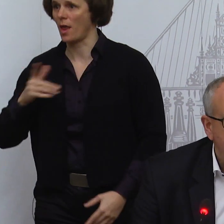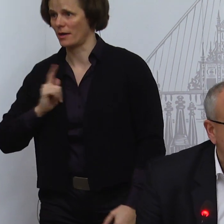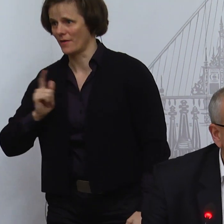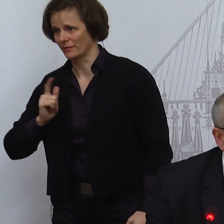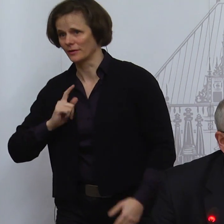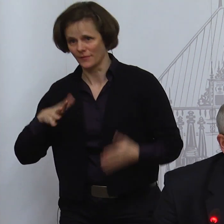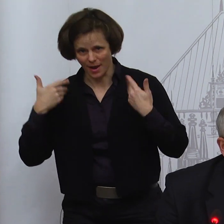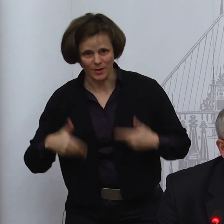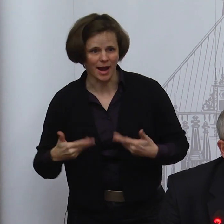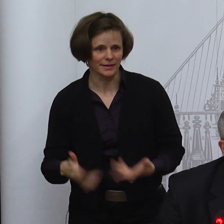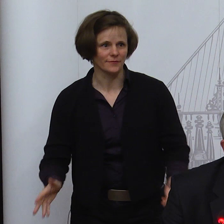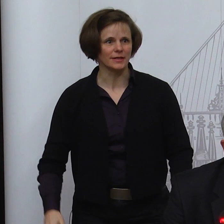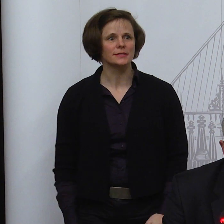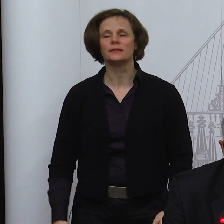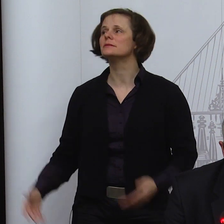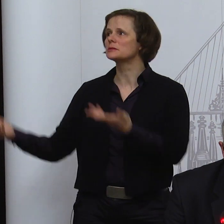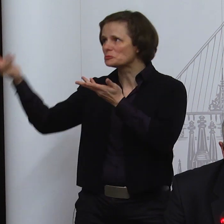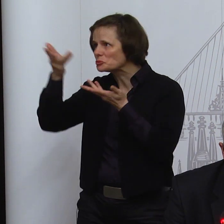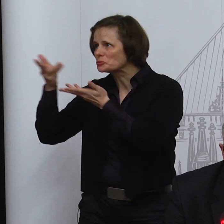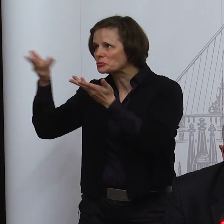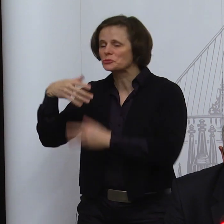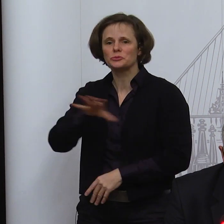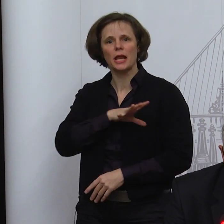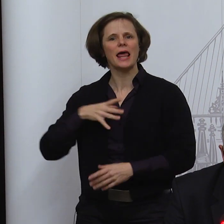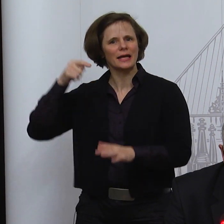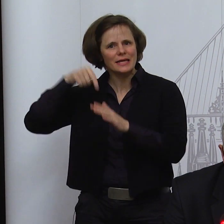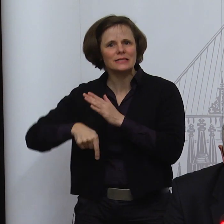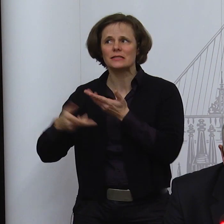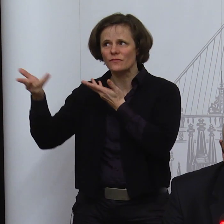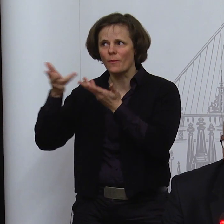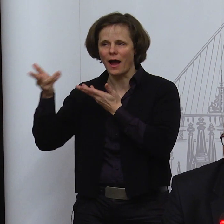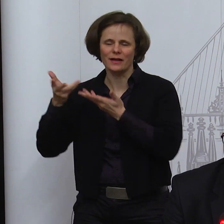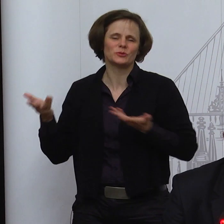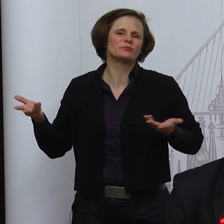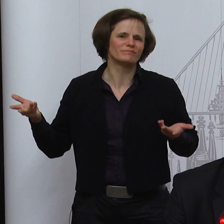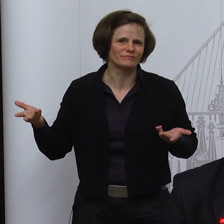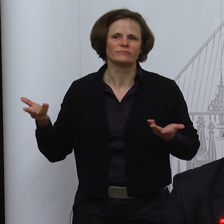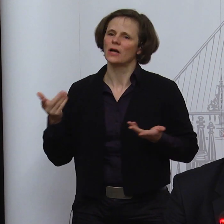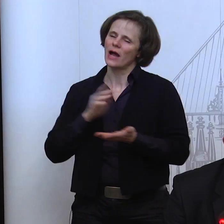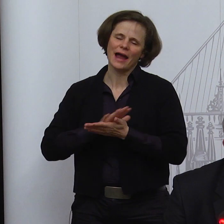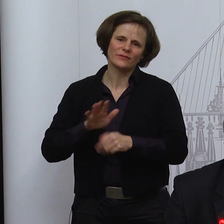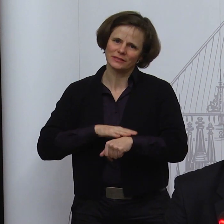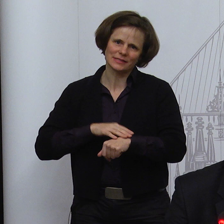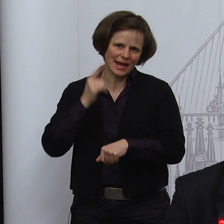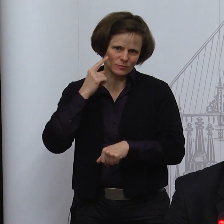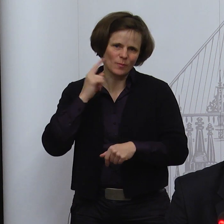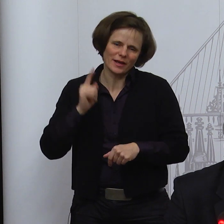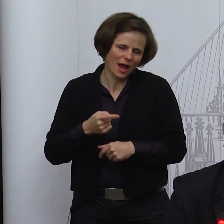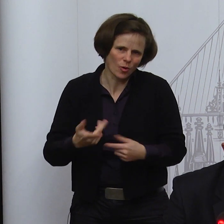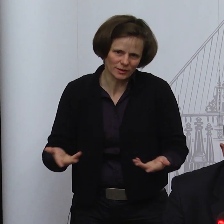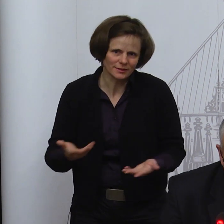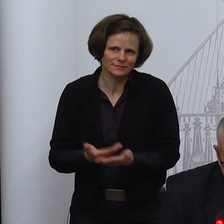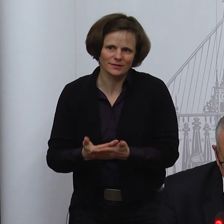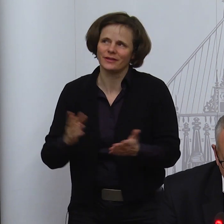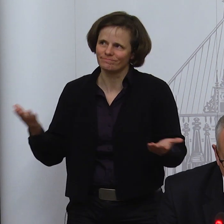Lange Beratung, intensive Beratung sind aber ja auch keine einfachen Zeiten. Was ist die Ausgangslage, in der die heutige